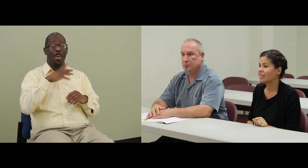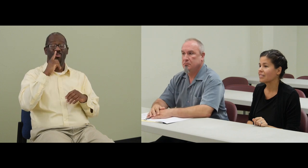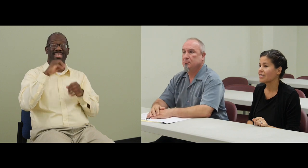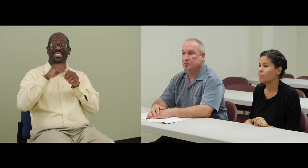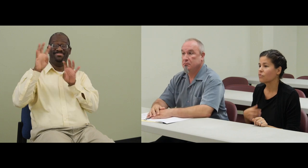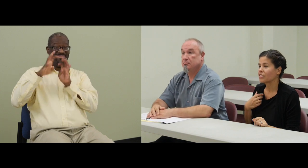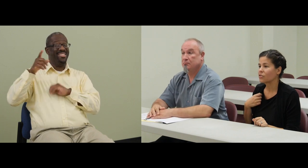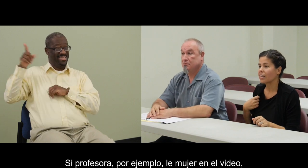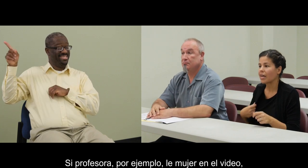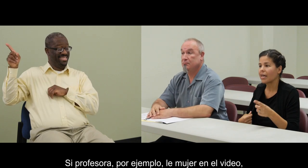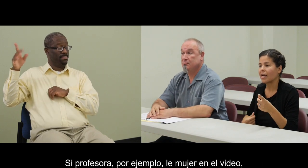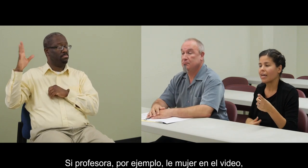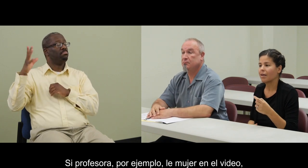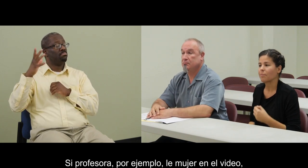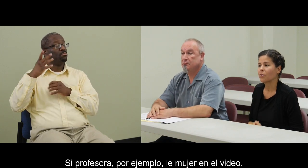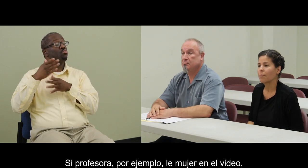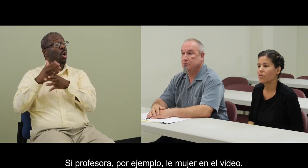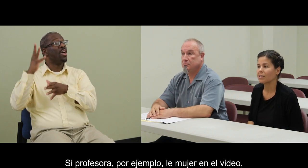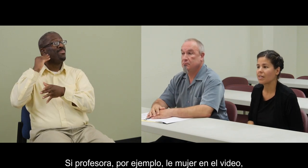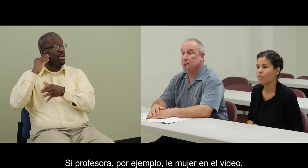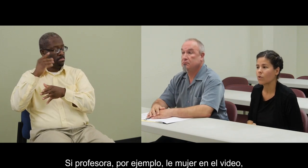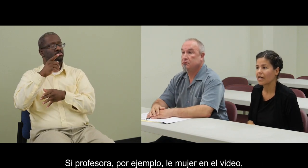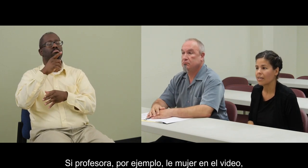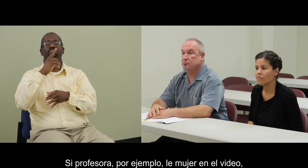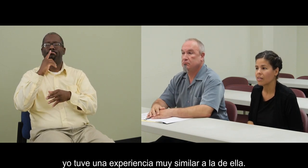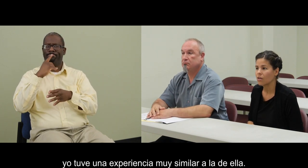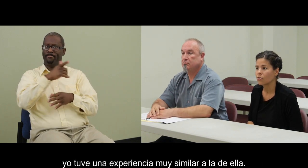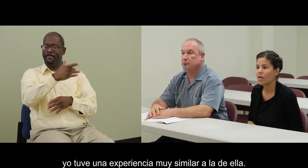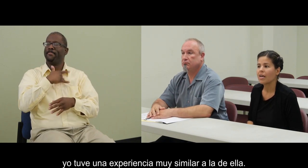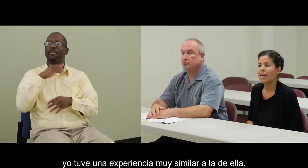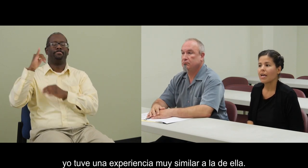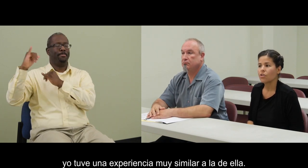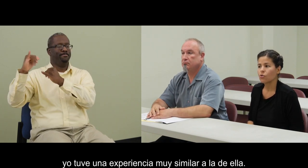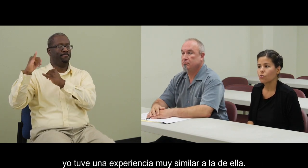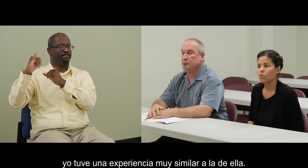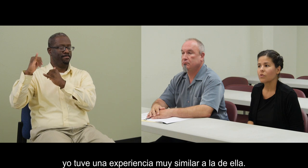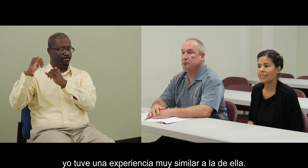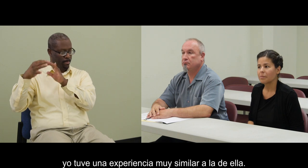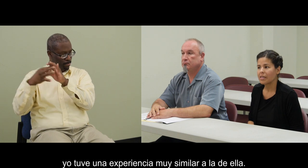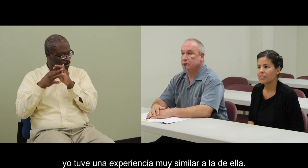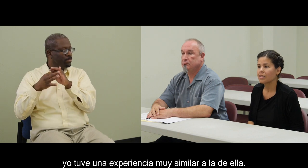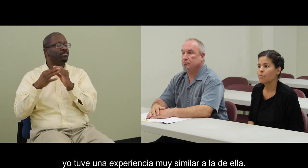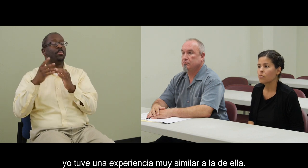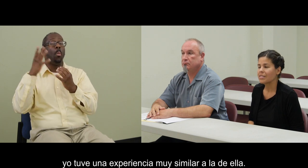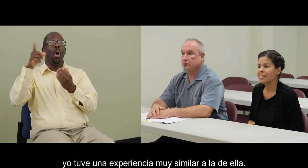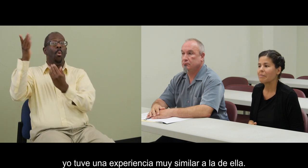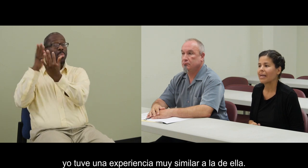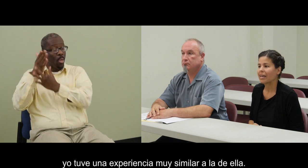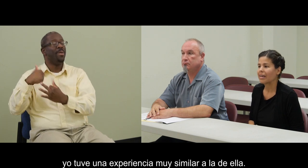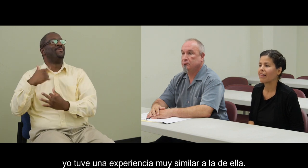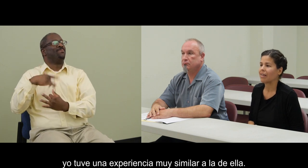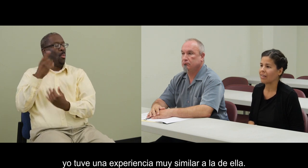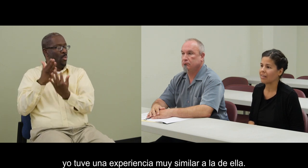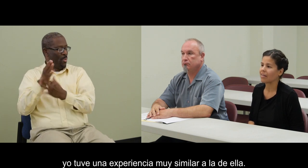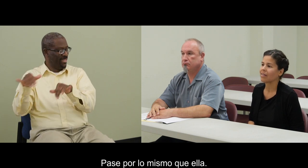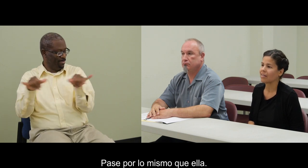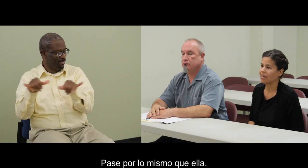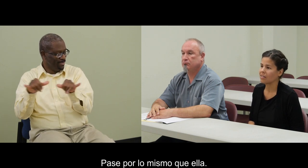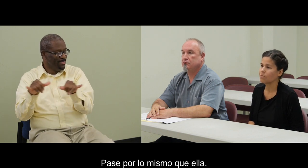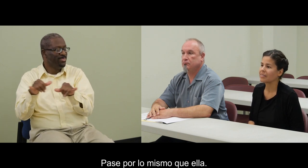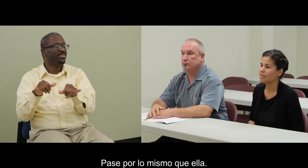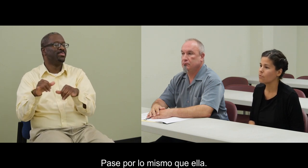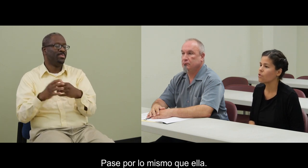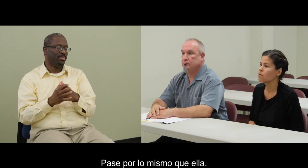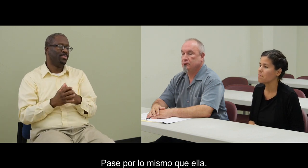Sí, profesora. Por ejemplo, la mujer en el video, yo tuve una experiencia muy similar a la de ella.